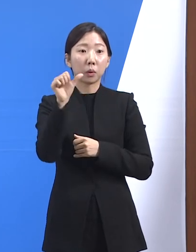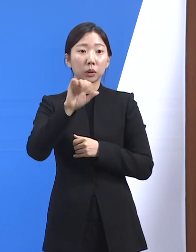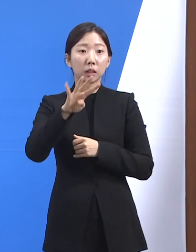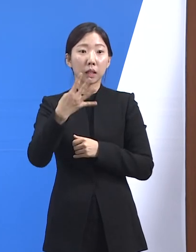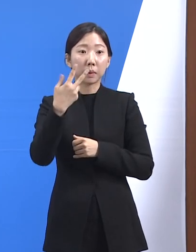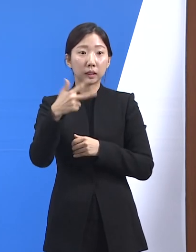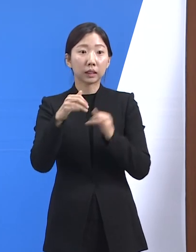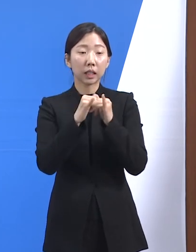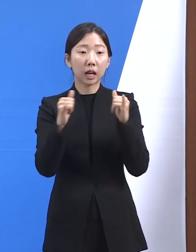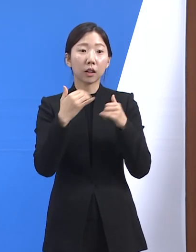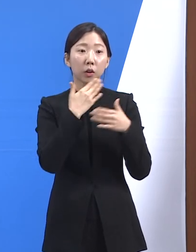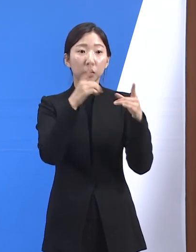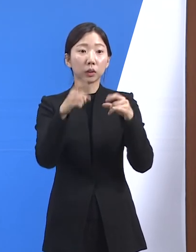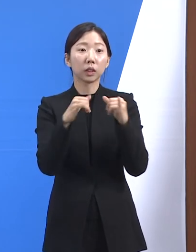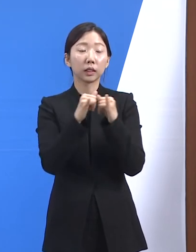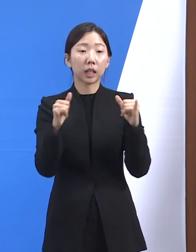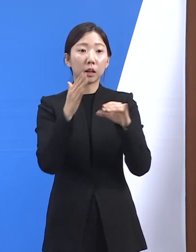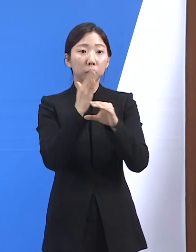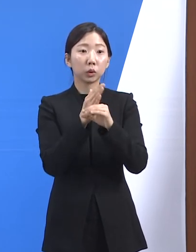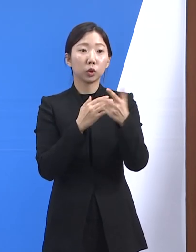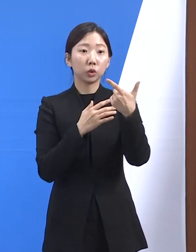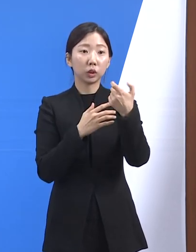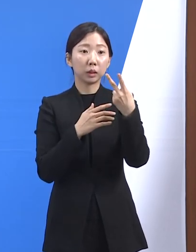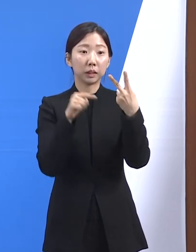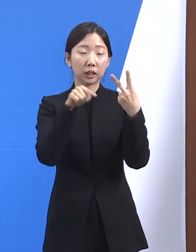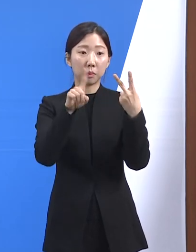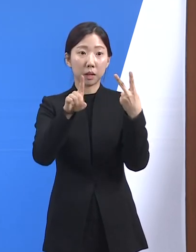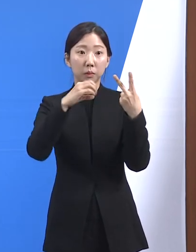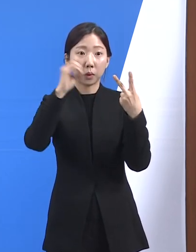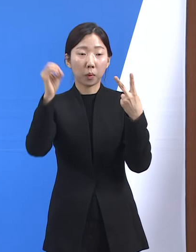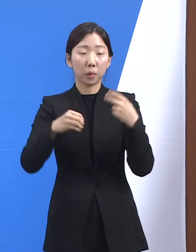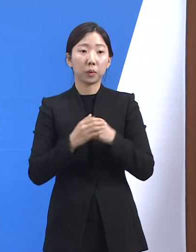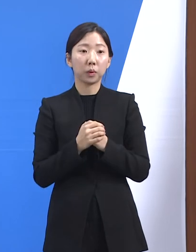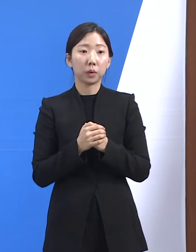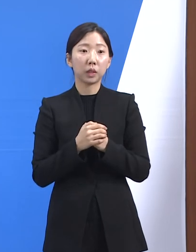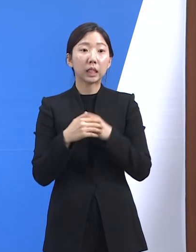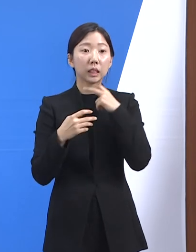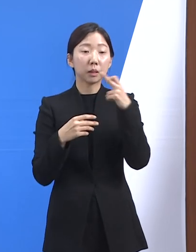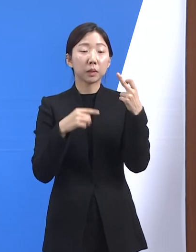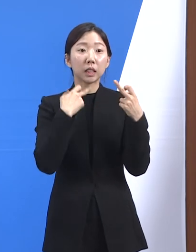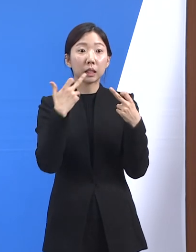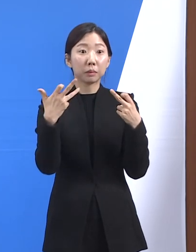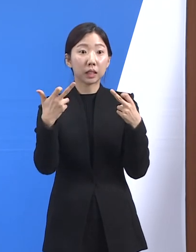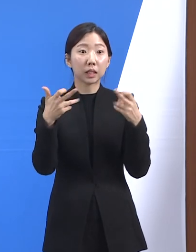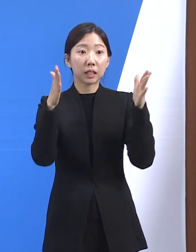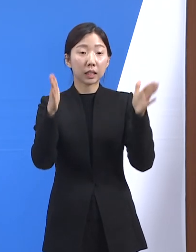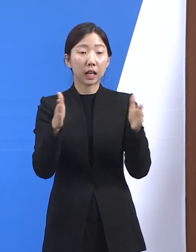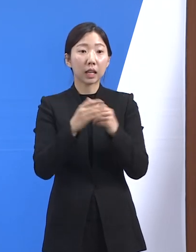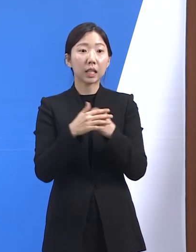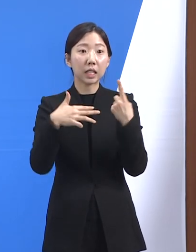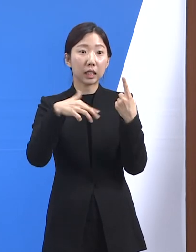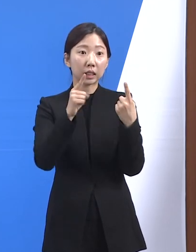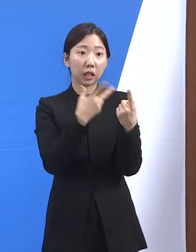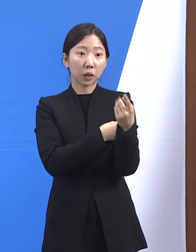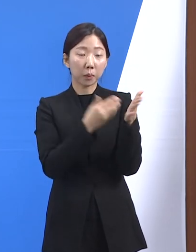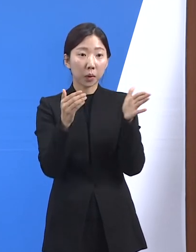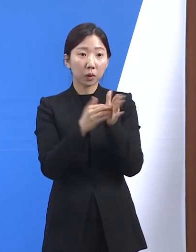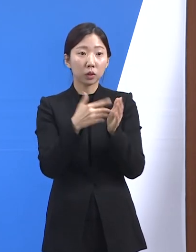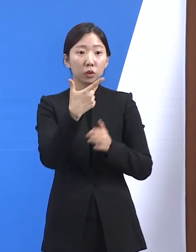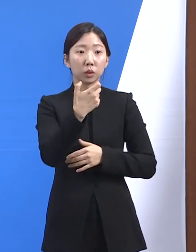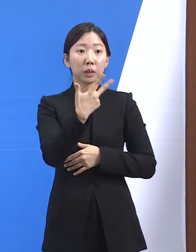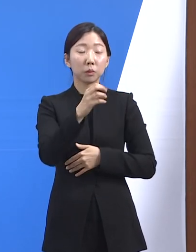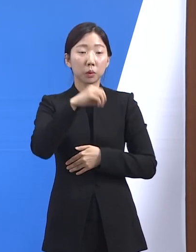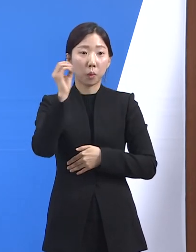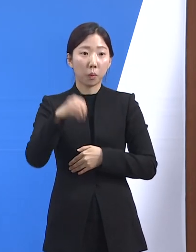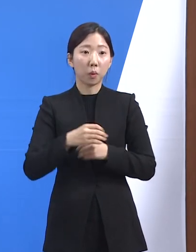경기도 인구 대비 62.1%입니다. 12세에서 17세 소아 청소년 1차 접종률은 67